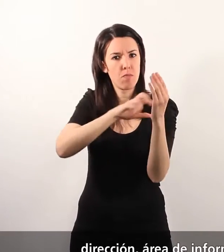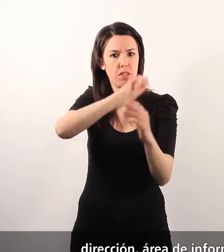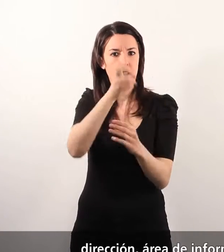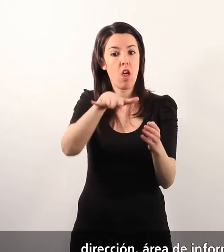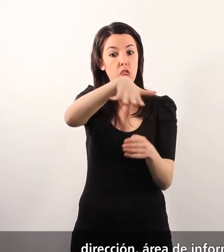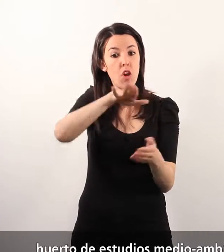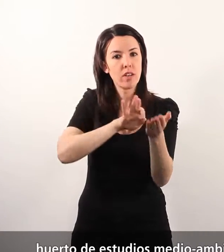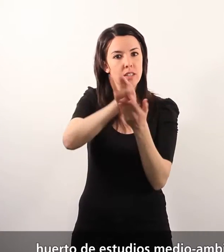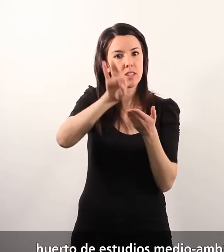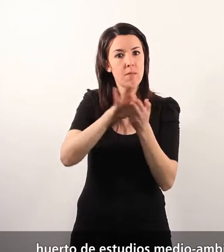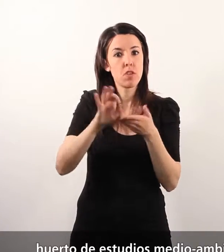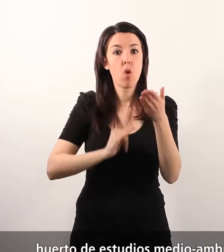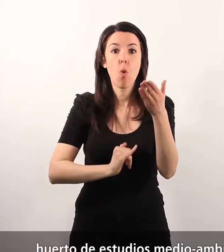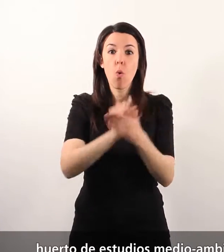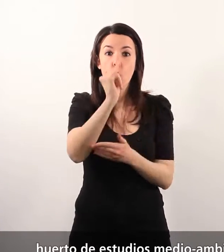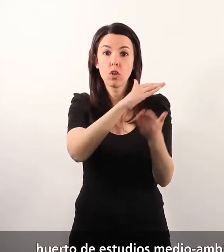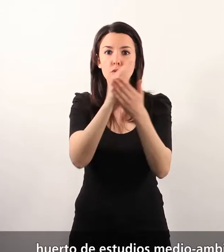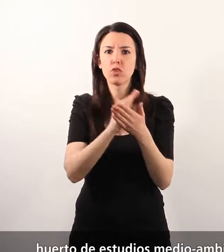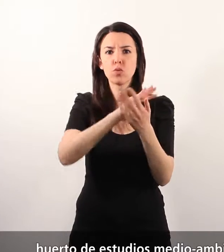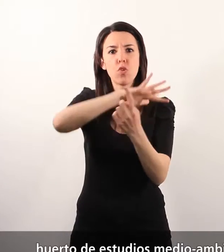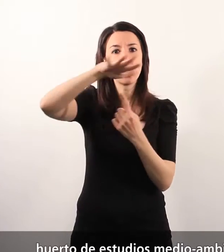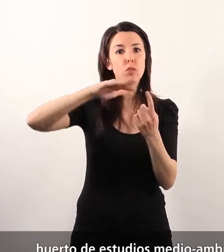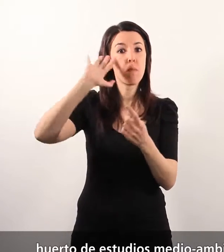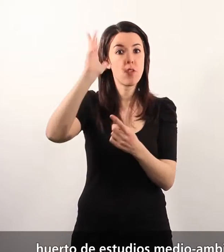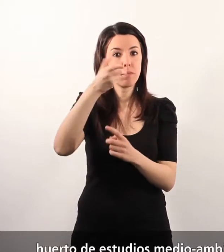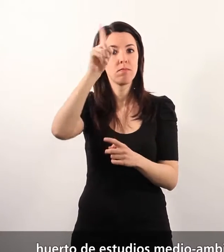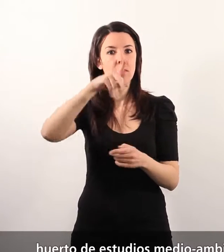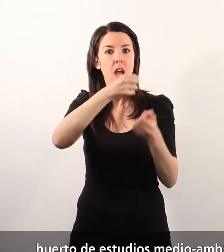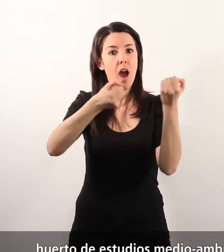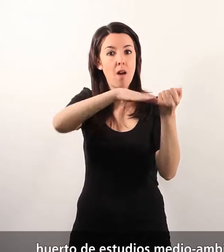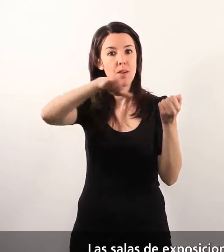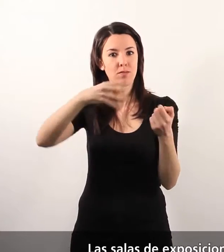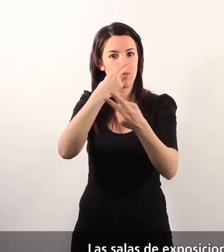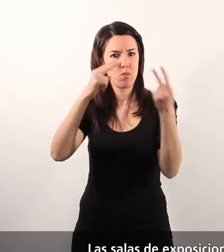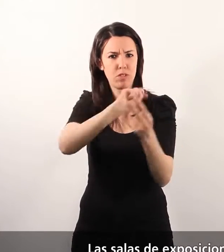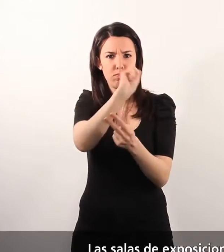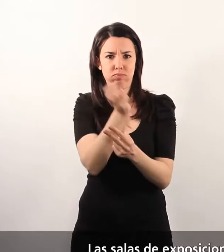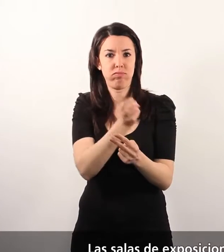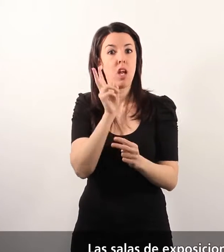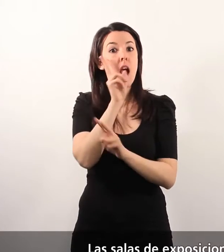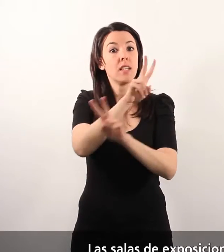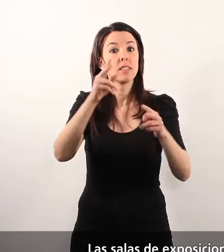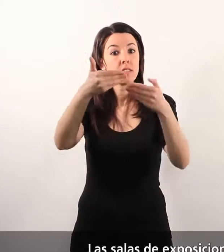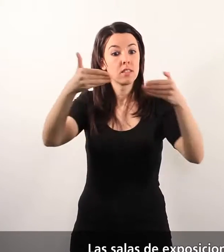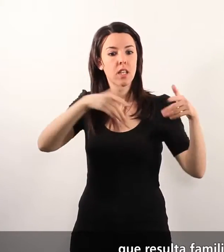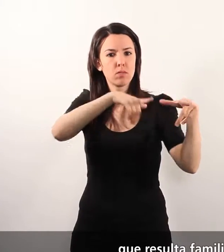servicios, huerto de estudios medioambientales y aparcamiento público. Las salas de exposiciones muestran un pasado que